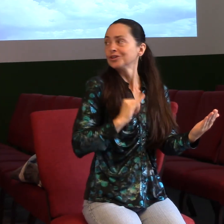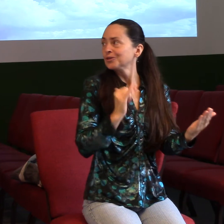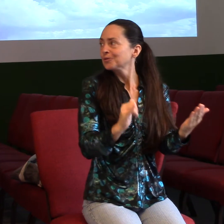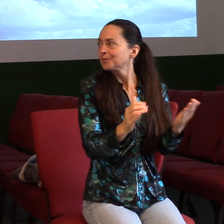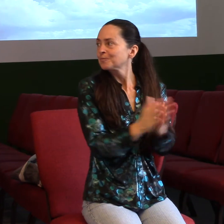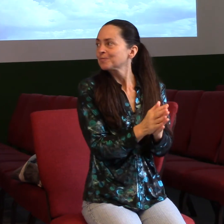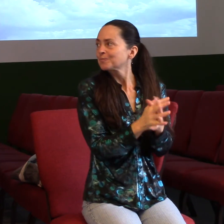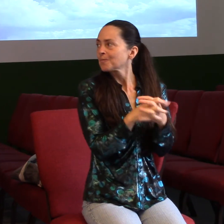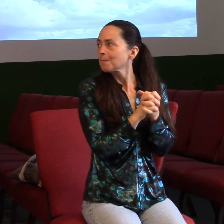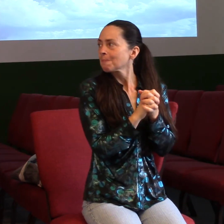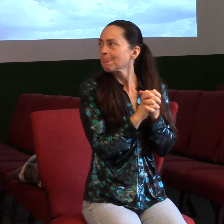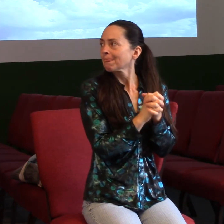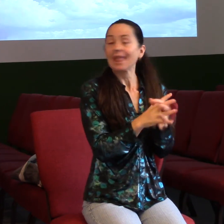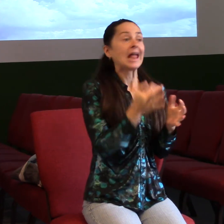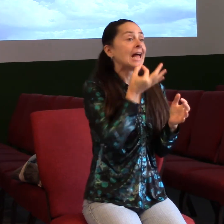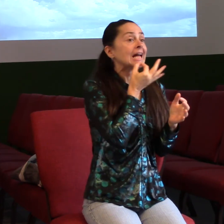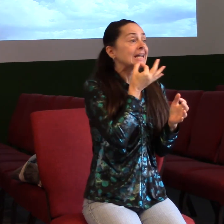A ne, když necháte své poznámky laženým, tak hladem.